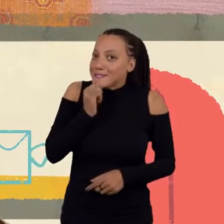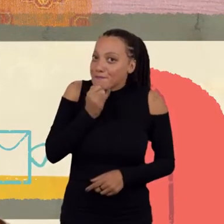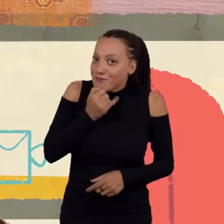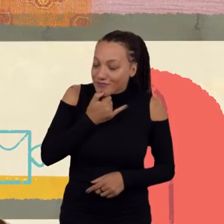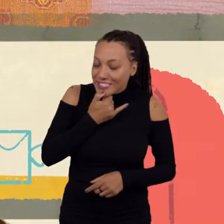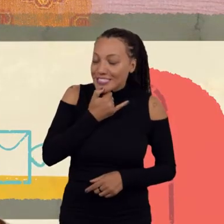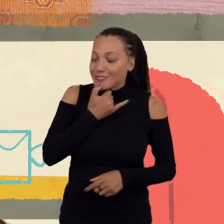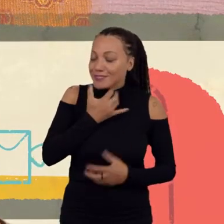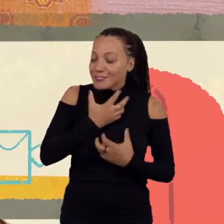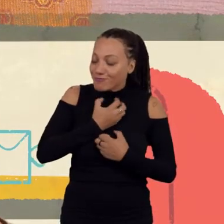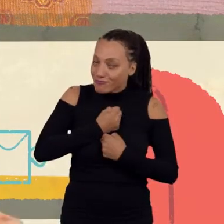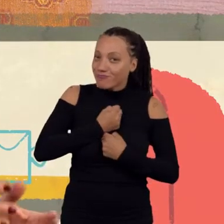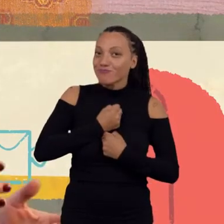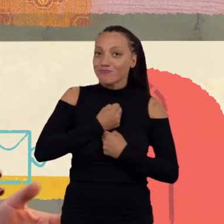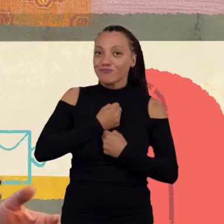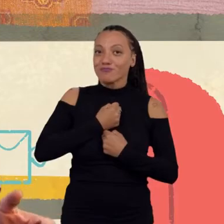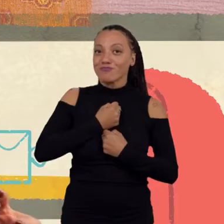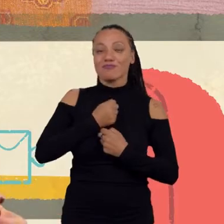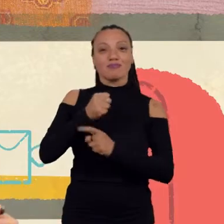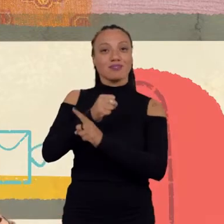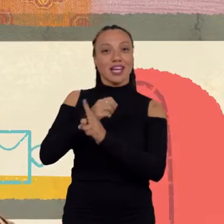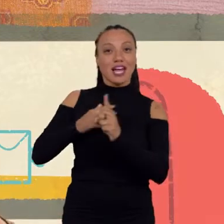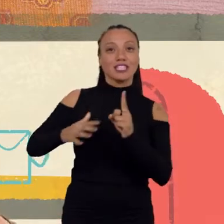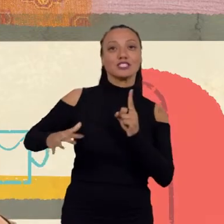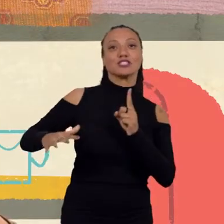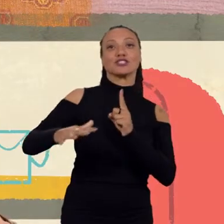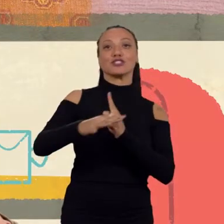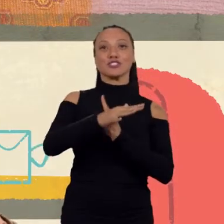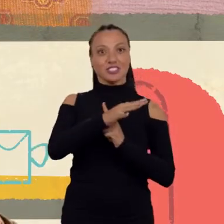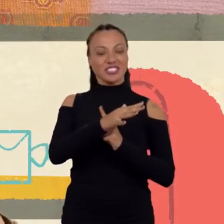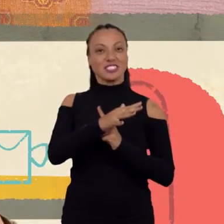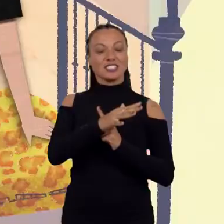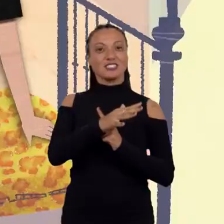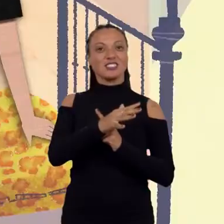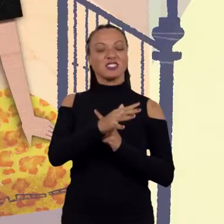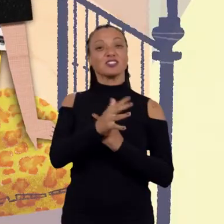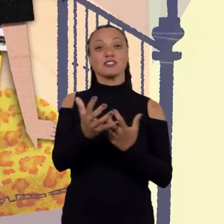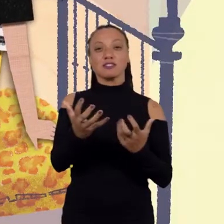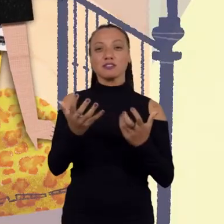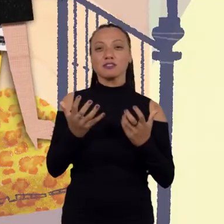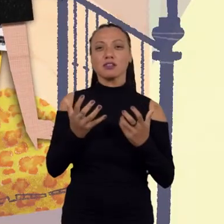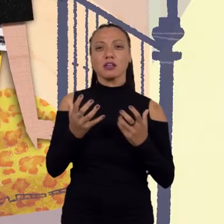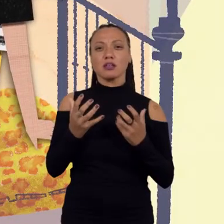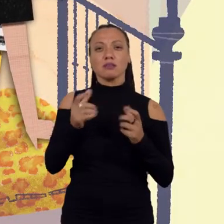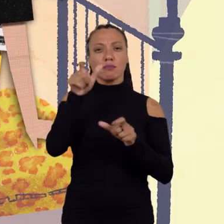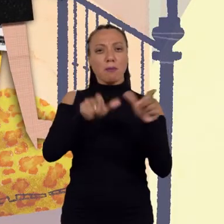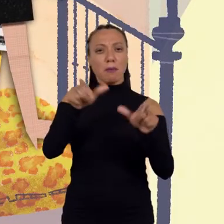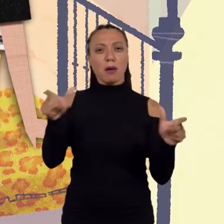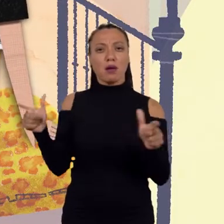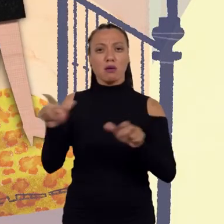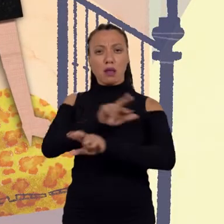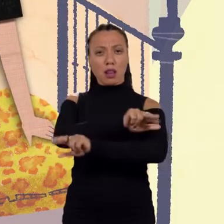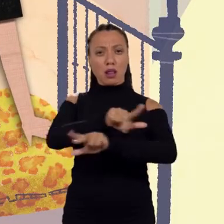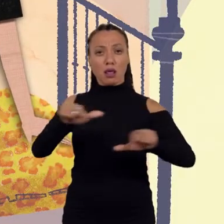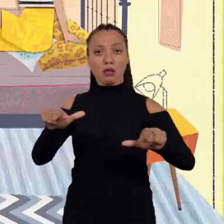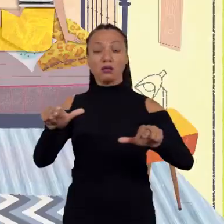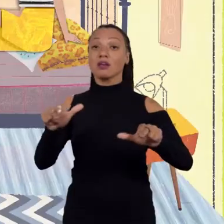a nossa sociedade teima em querer colocar as pessoas em caixinhas. Eu fico